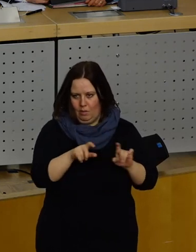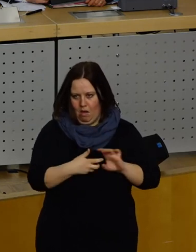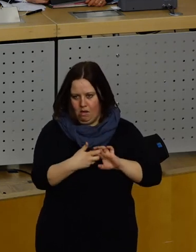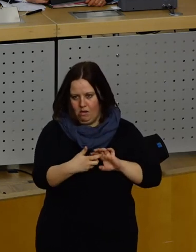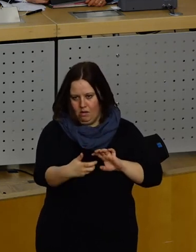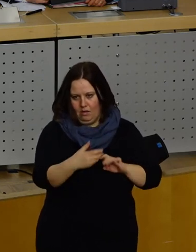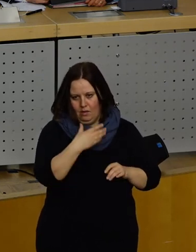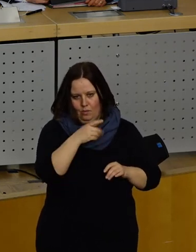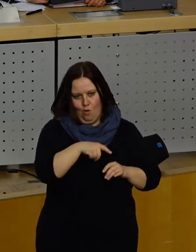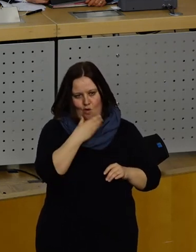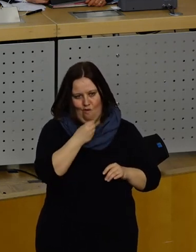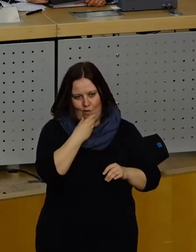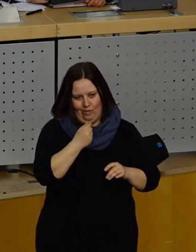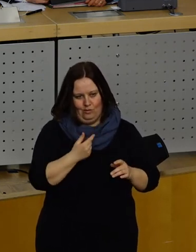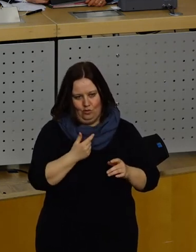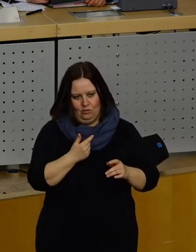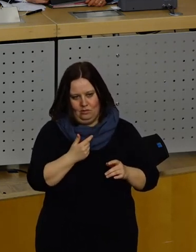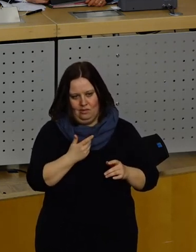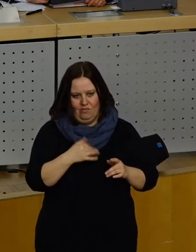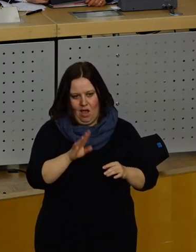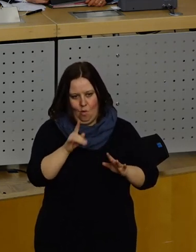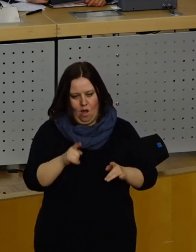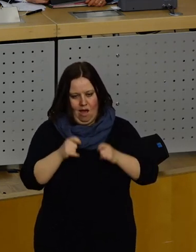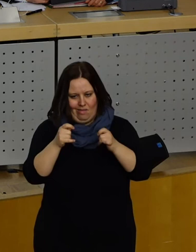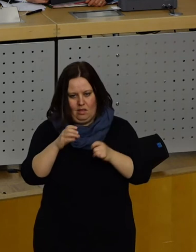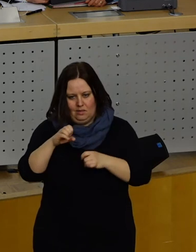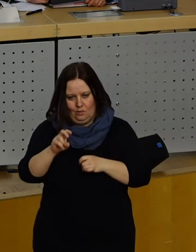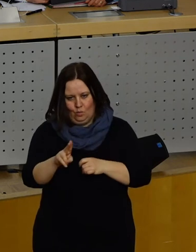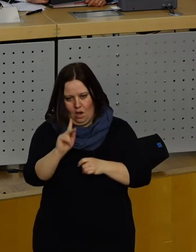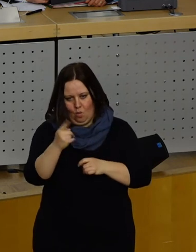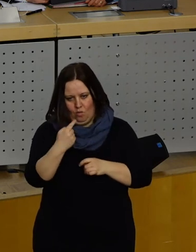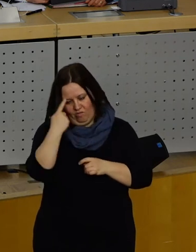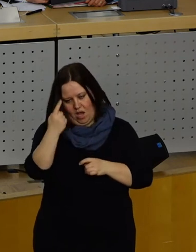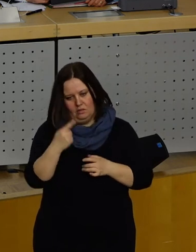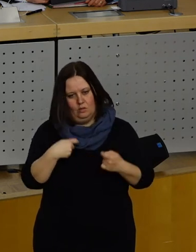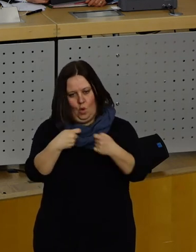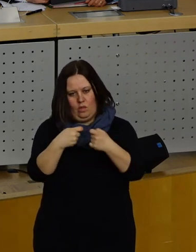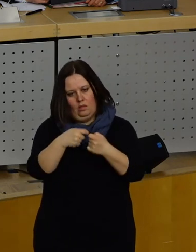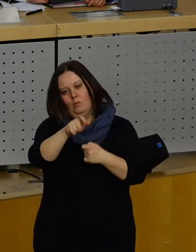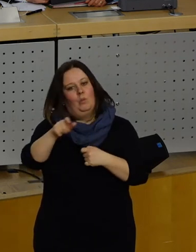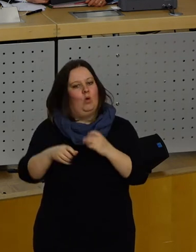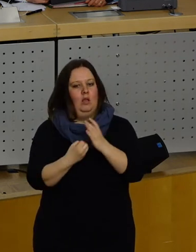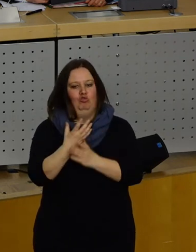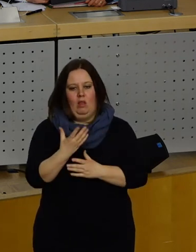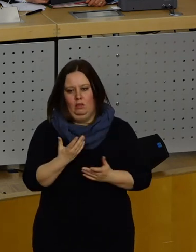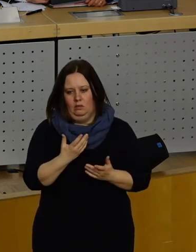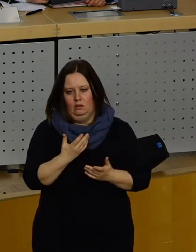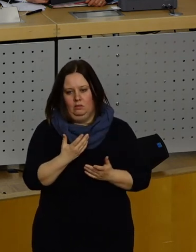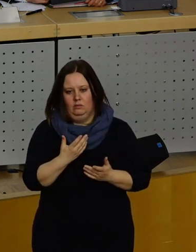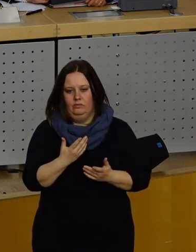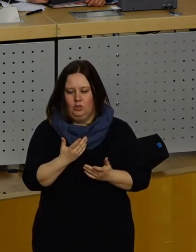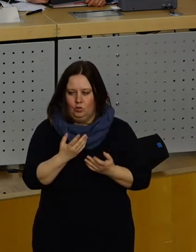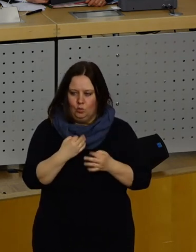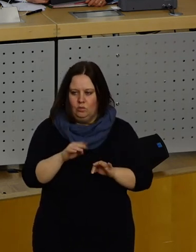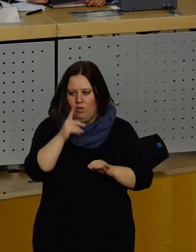Bürgerfreundlichkeit. Ich denke, der Antrag der CDU ist auch durch Kontakt mit Bürgern entstanden. Gut,